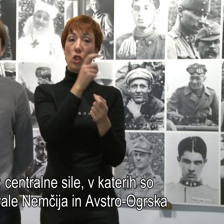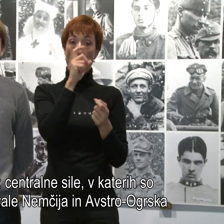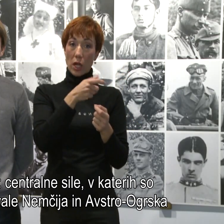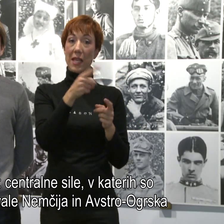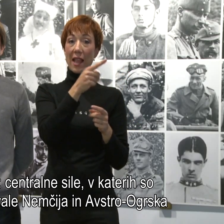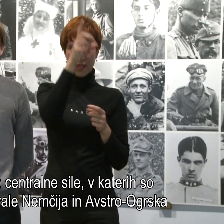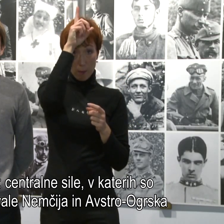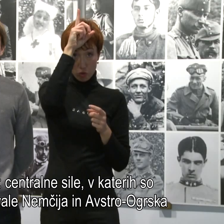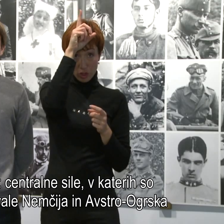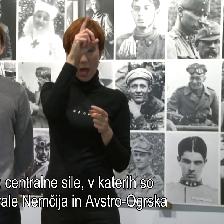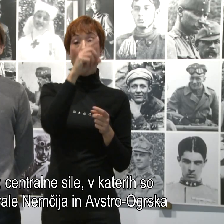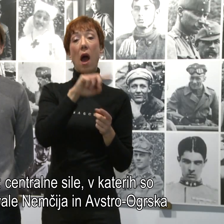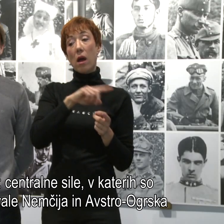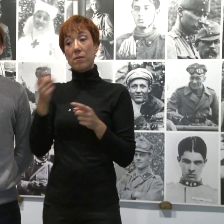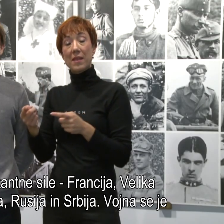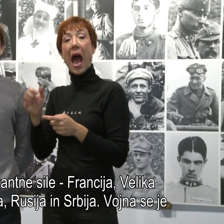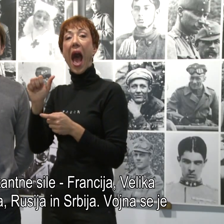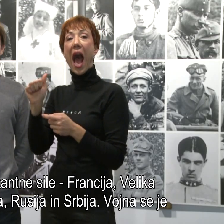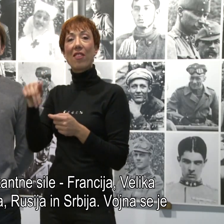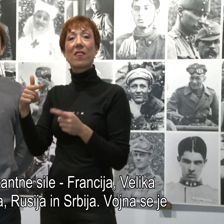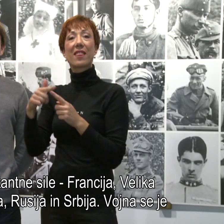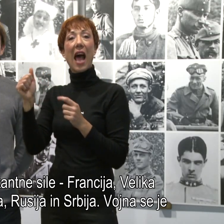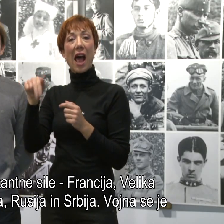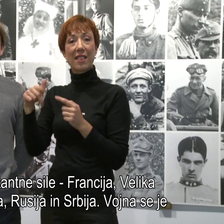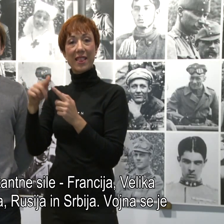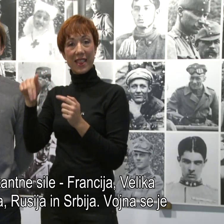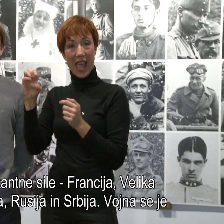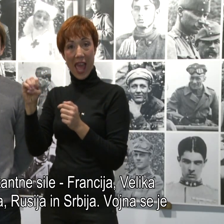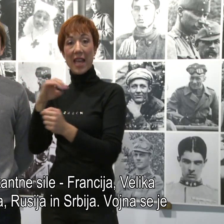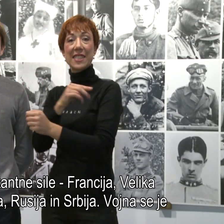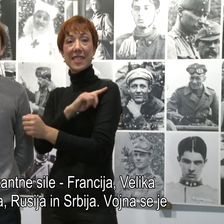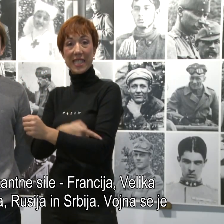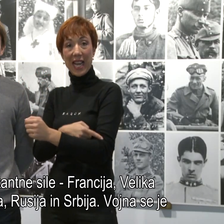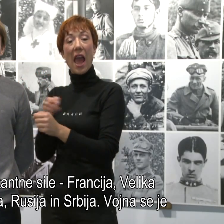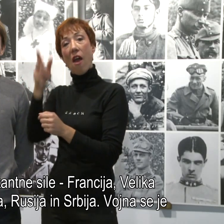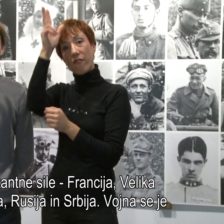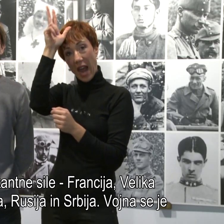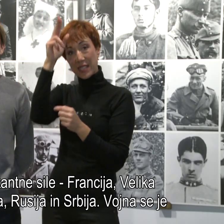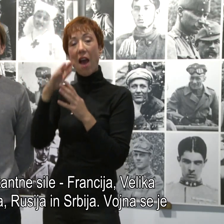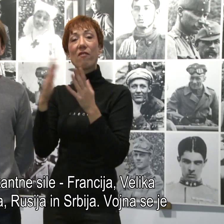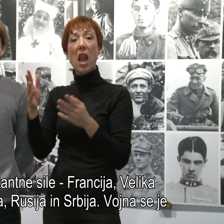in antantne sile s Francijo, Veliko Britanijo, Rusijo in Srbijo.